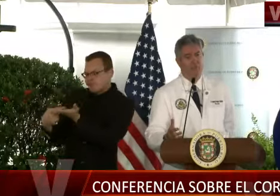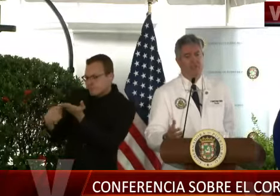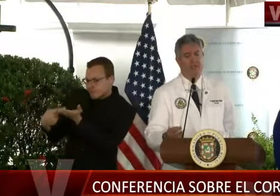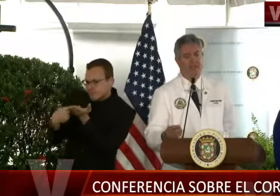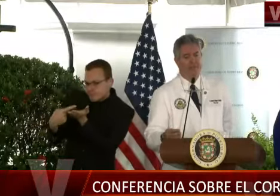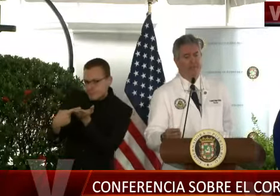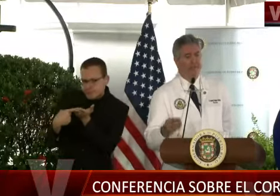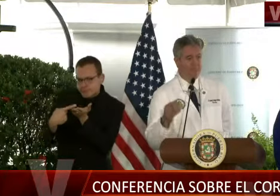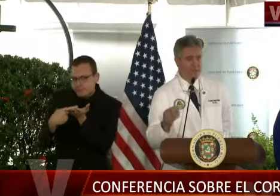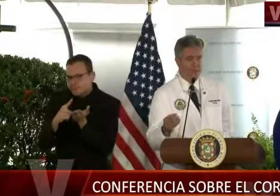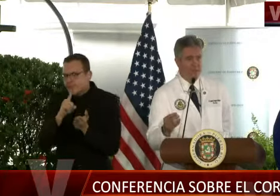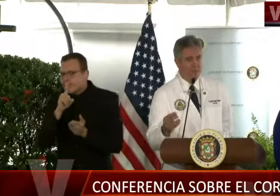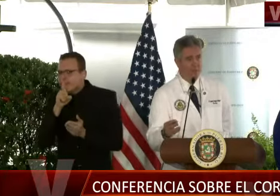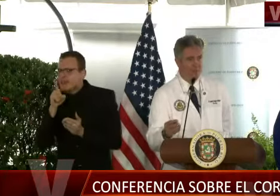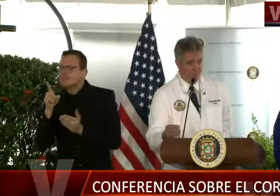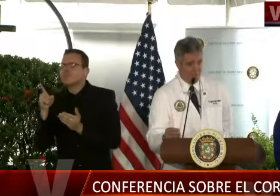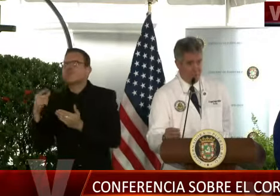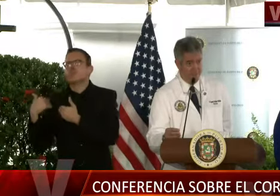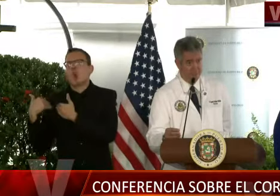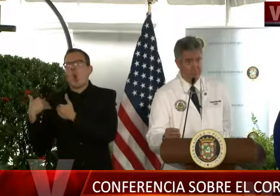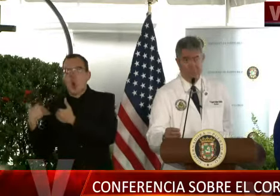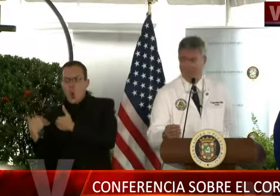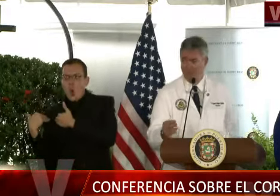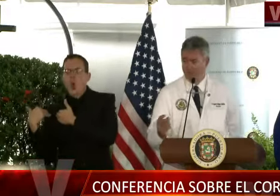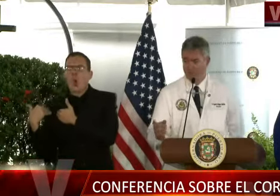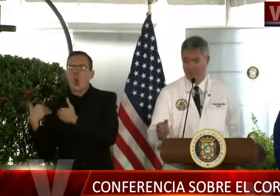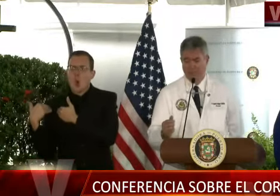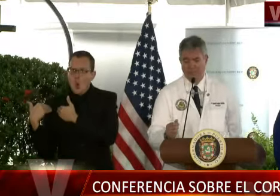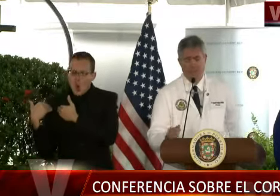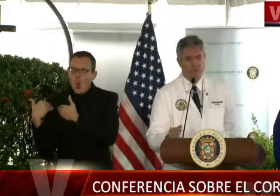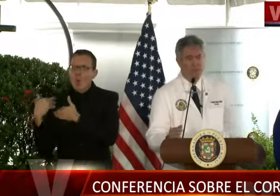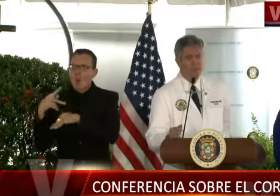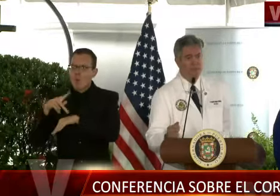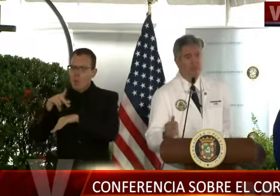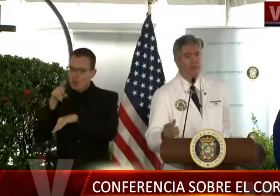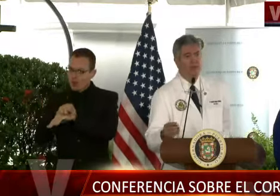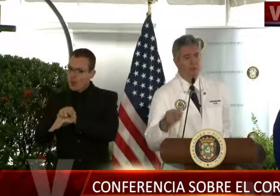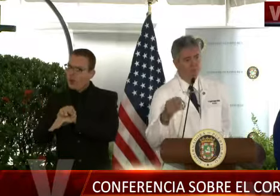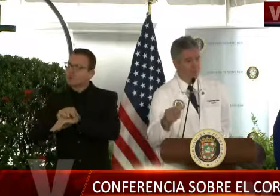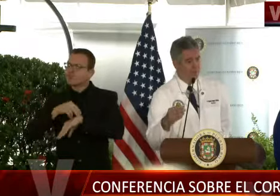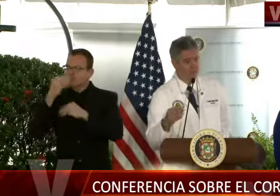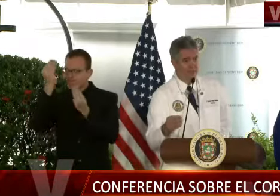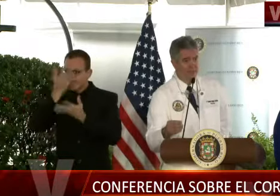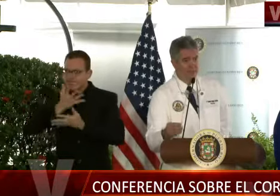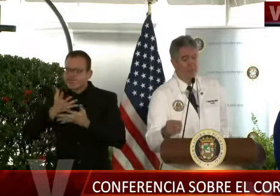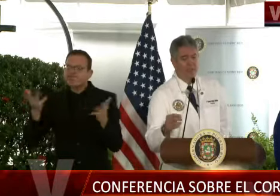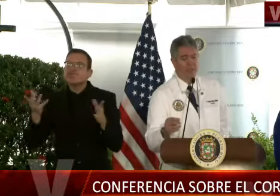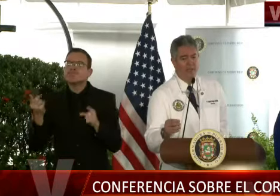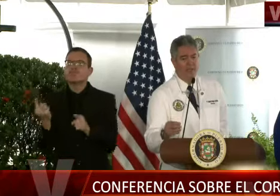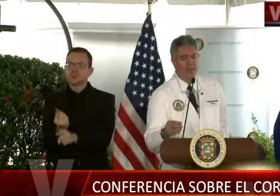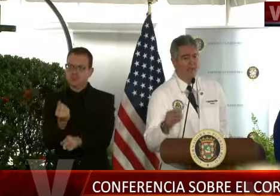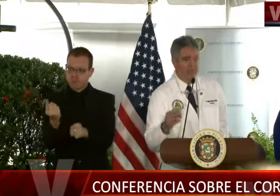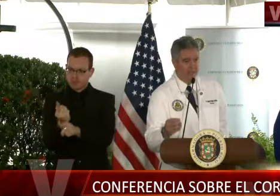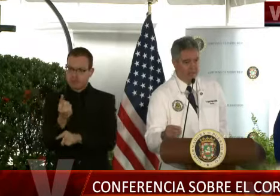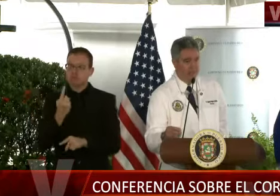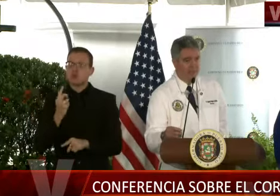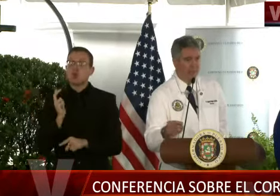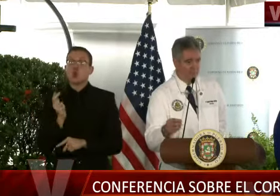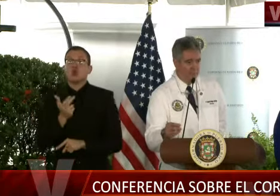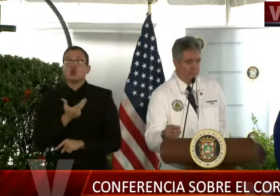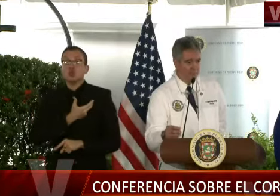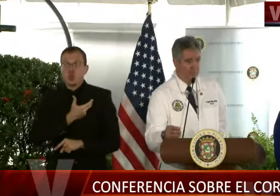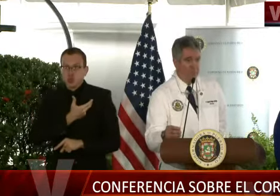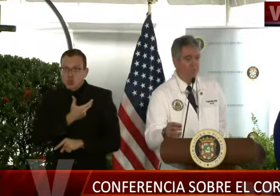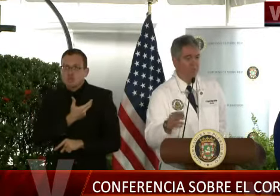tenemos es mantener al pueblo informado. Y nosotros tenemos planificado ofrecer detalles